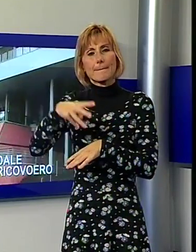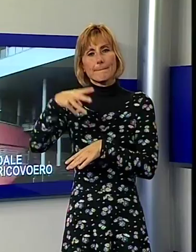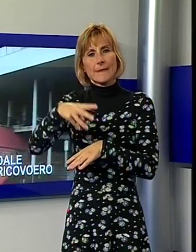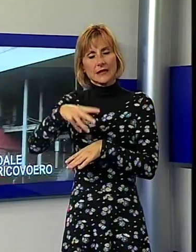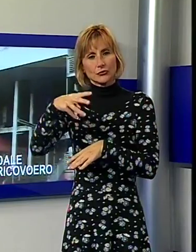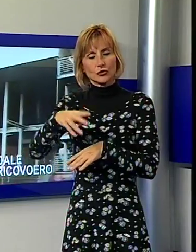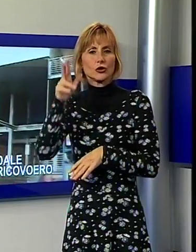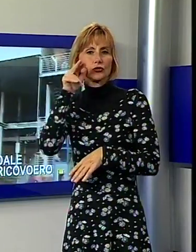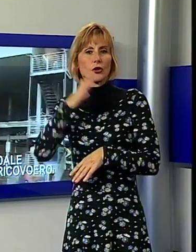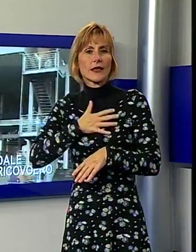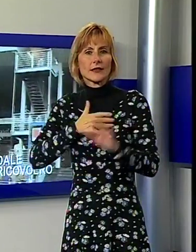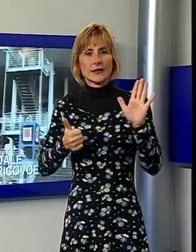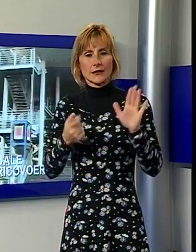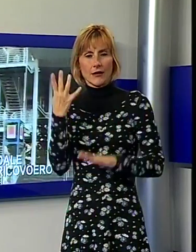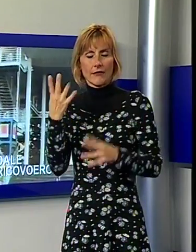anni e viveva a Viareggio da molti anni.